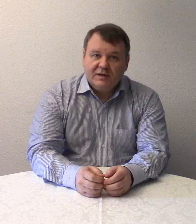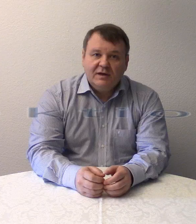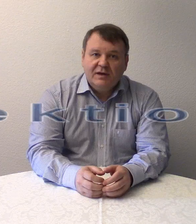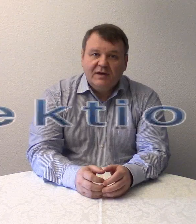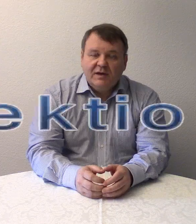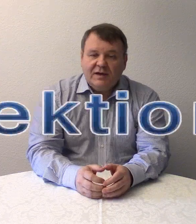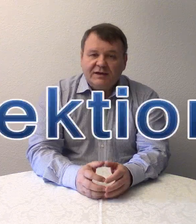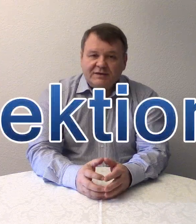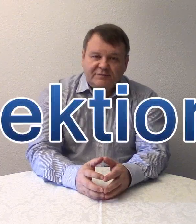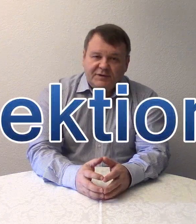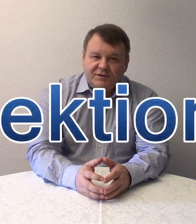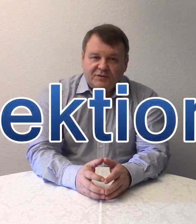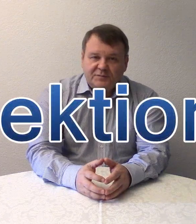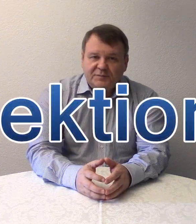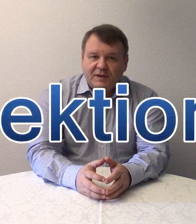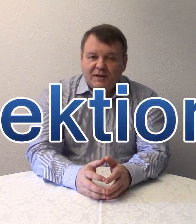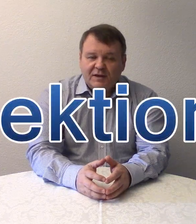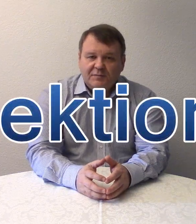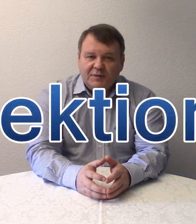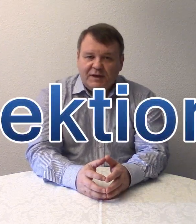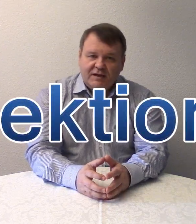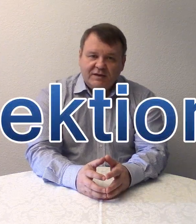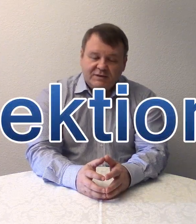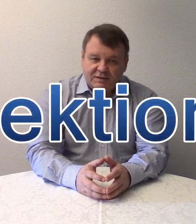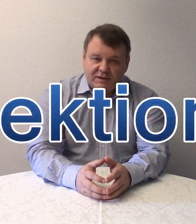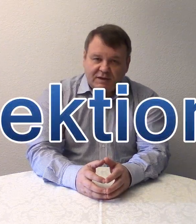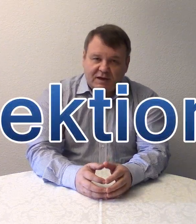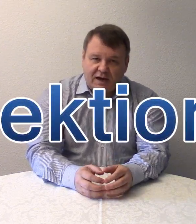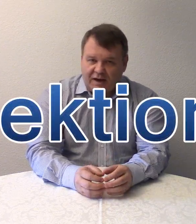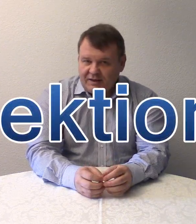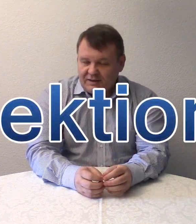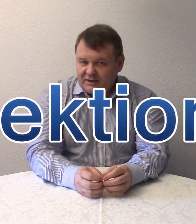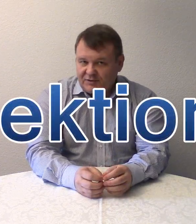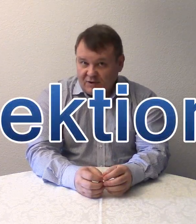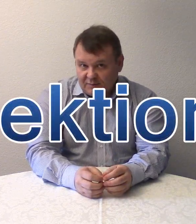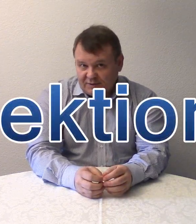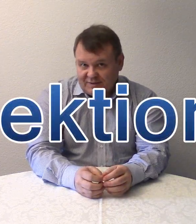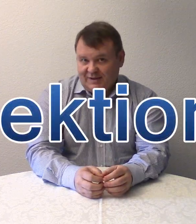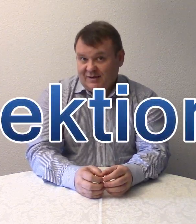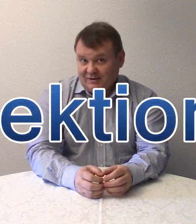In diesem Video benenne ich dir einige Körperteile.